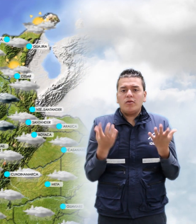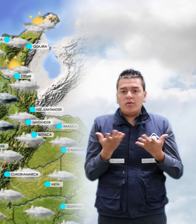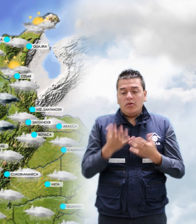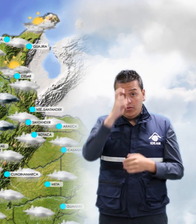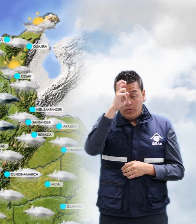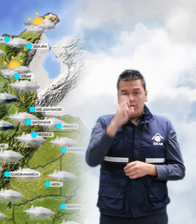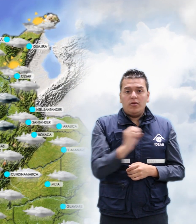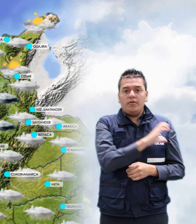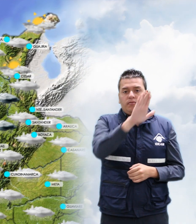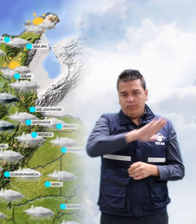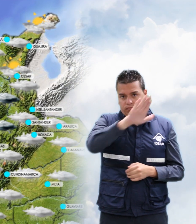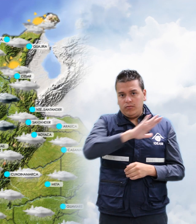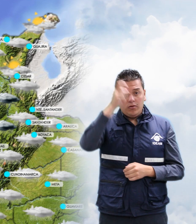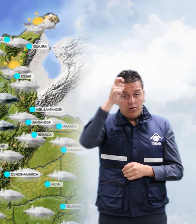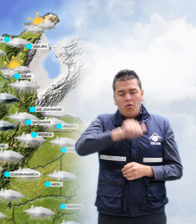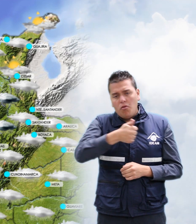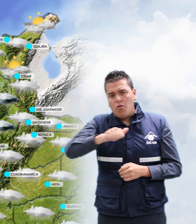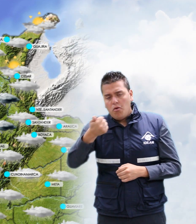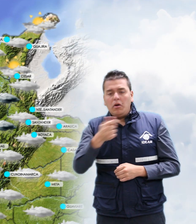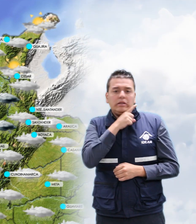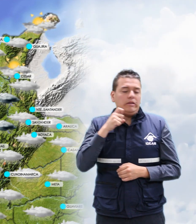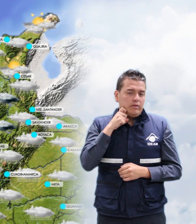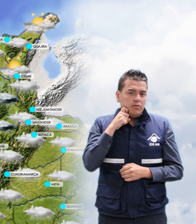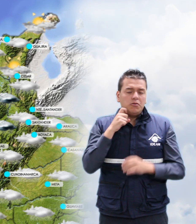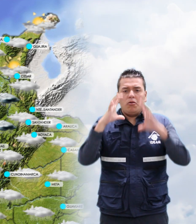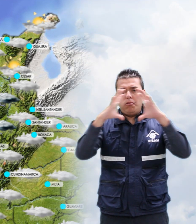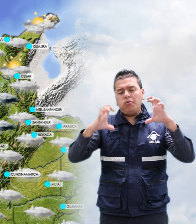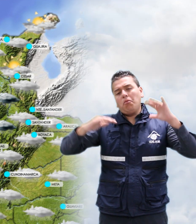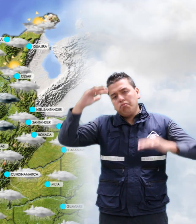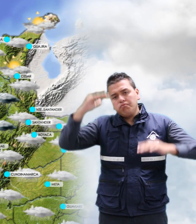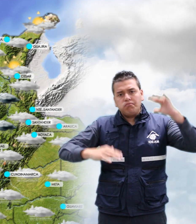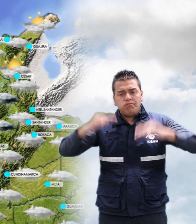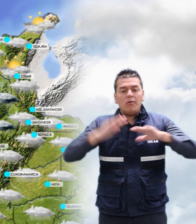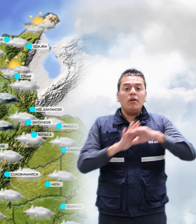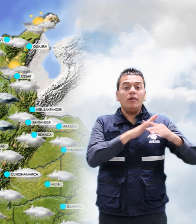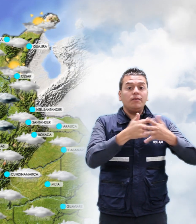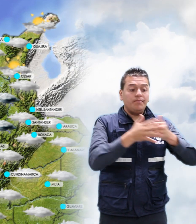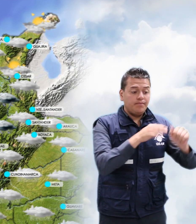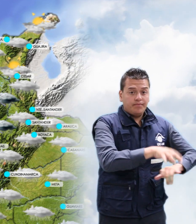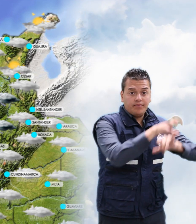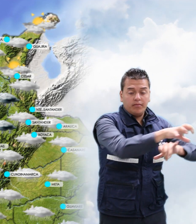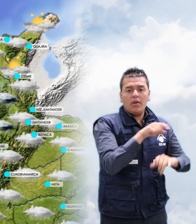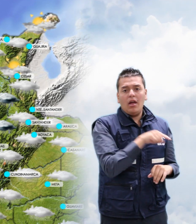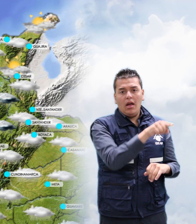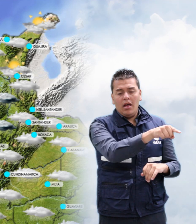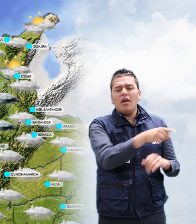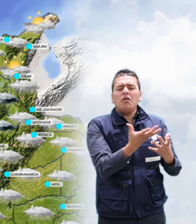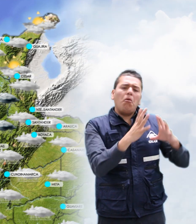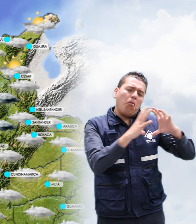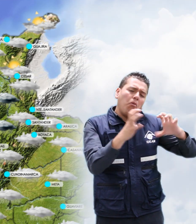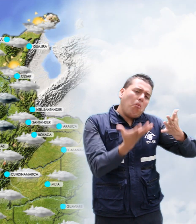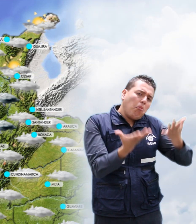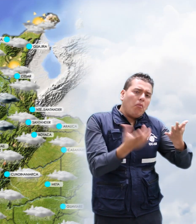noroccidente de Córdoba, el resto de la región con condiciones secas y nubosidad variable. San Andrés y Providencia con algo de nubosidad